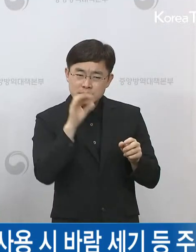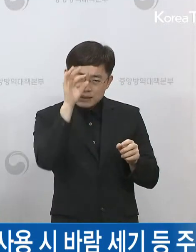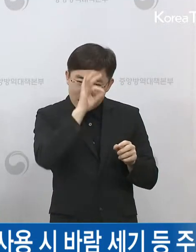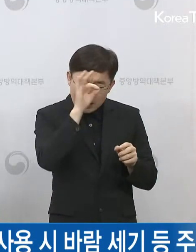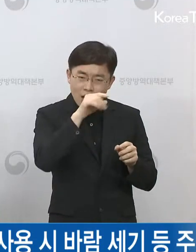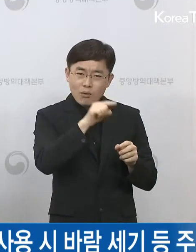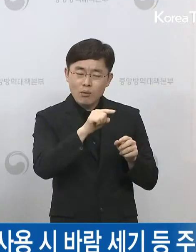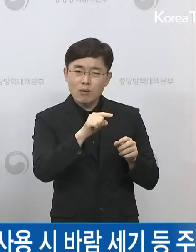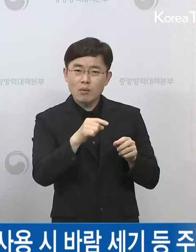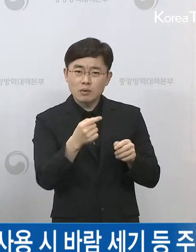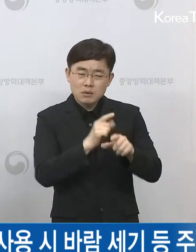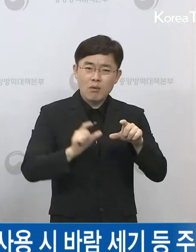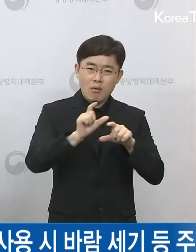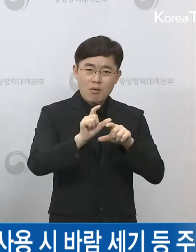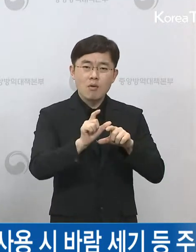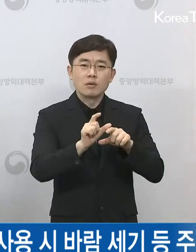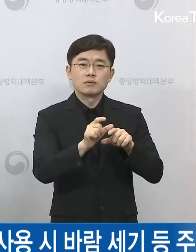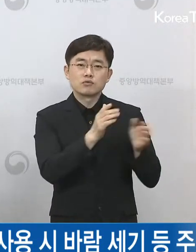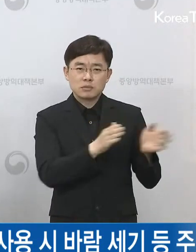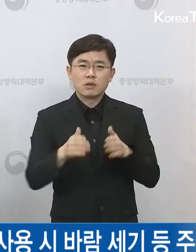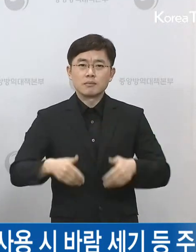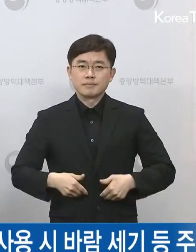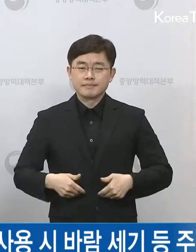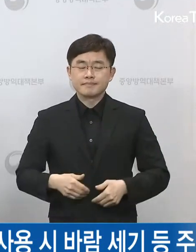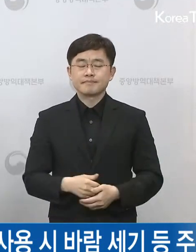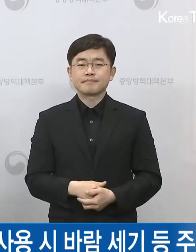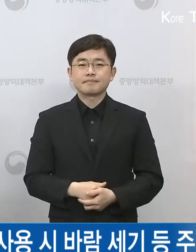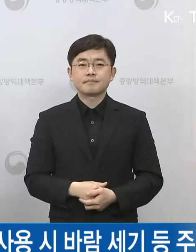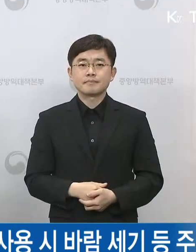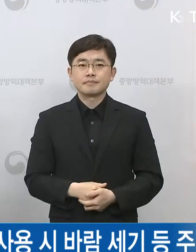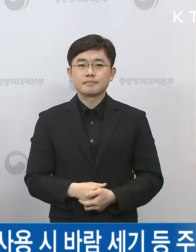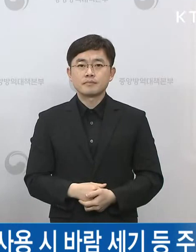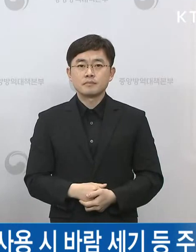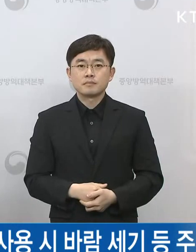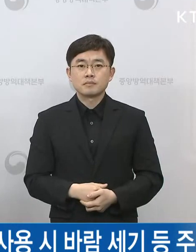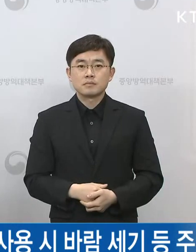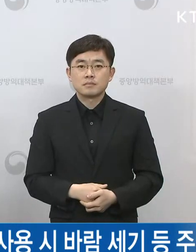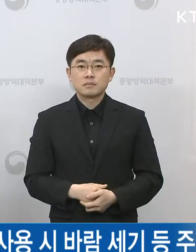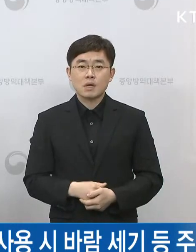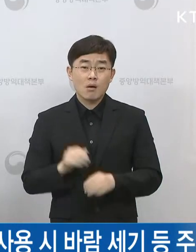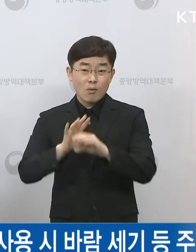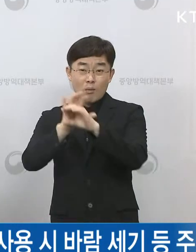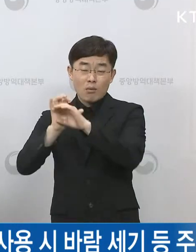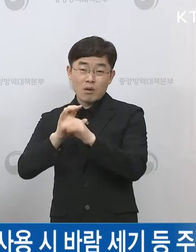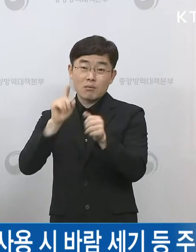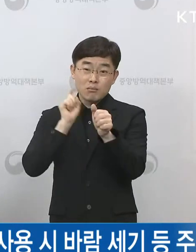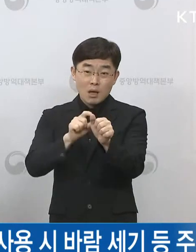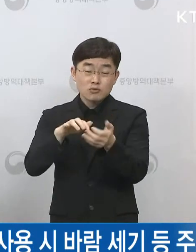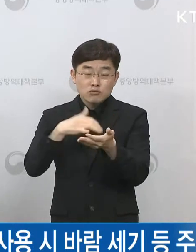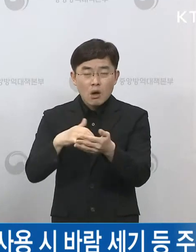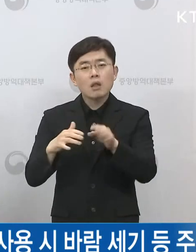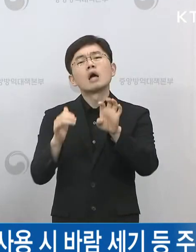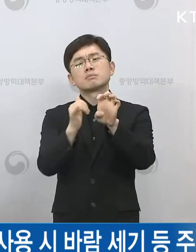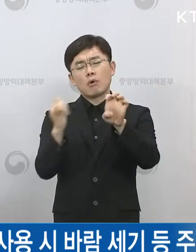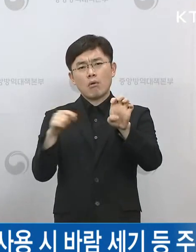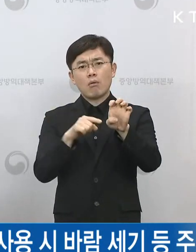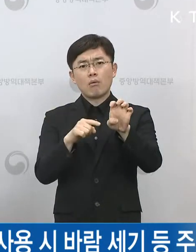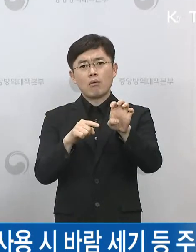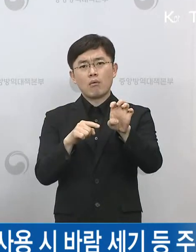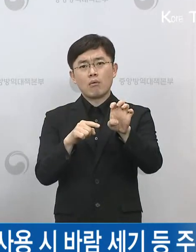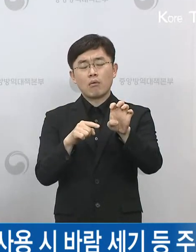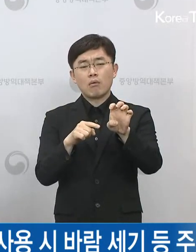보완하도록 그렇게 하겠습니다. 하루 40명이 규모가 굉장히 많아졌습니다.